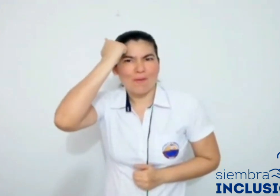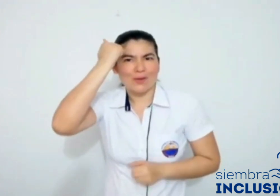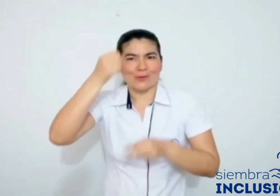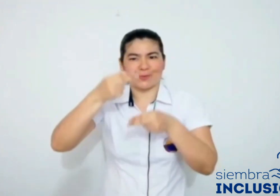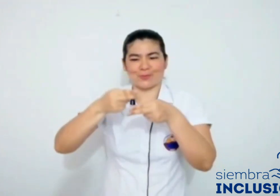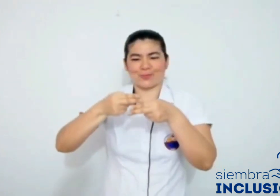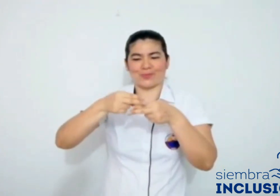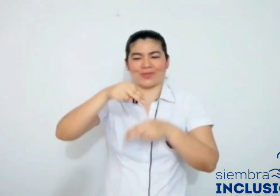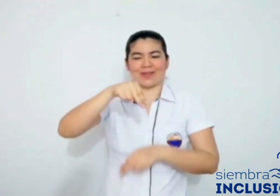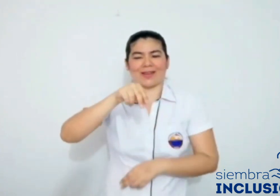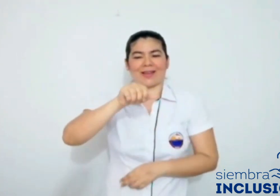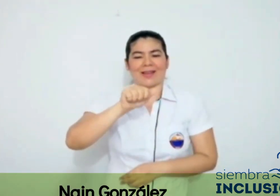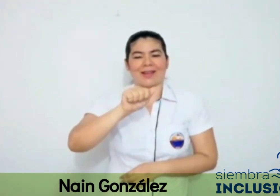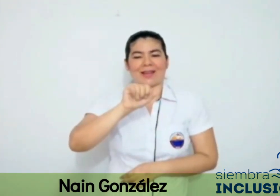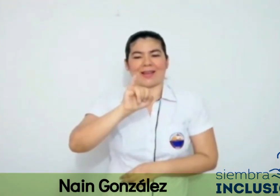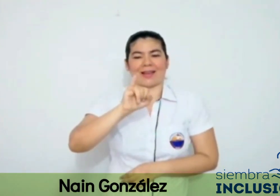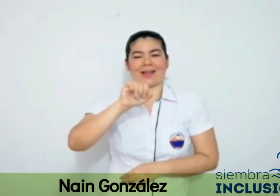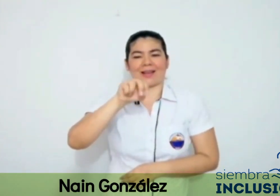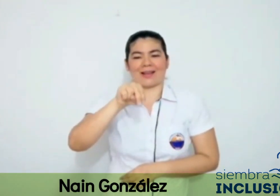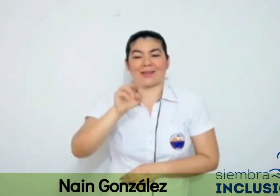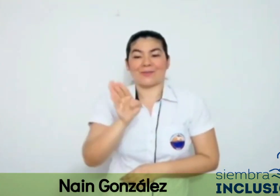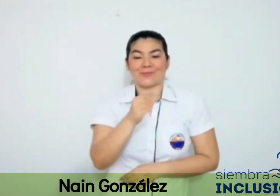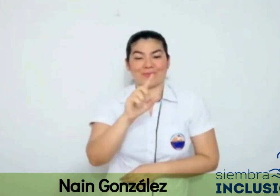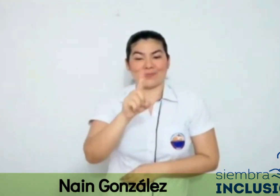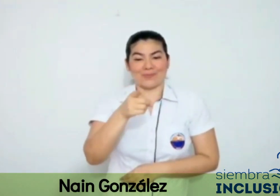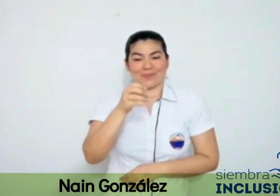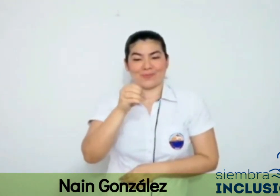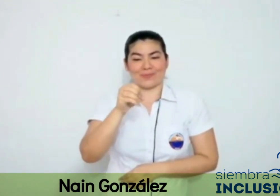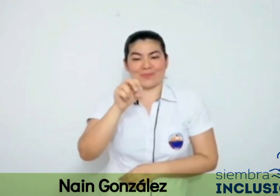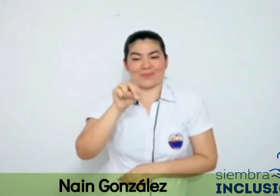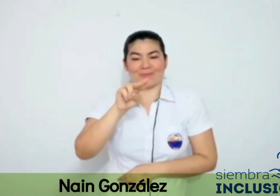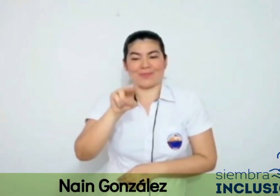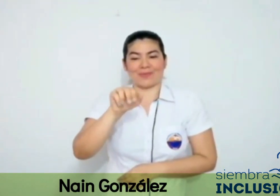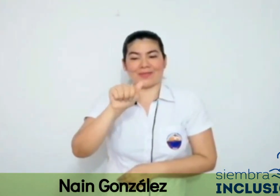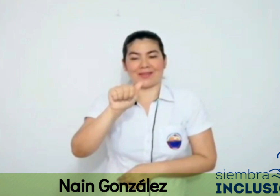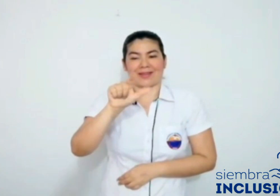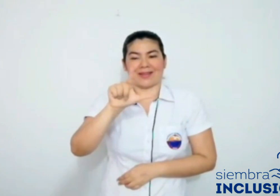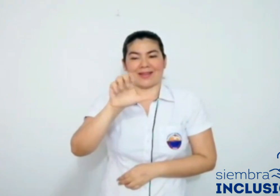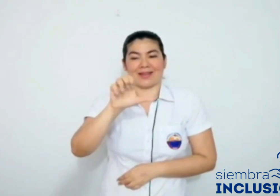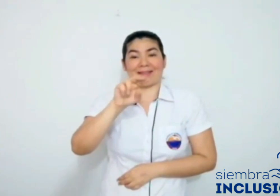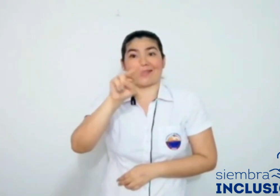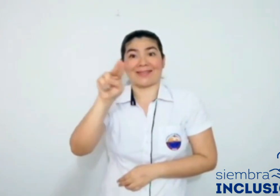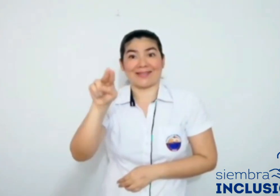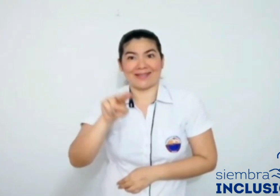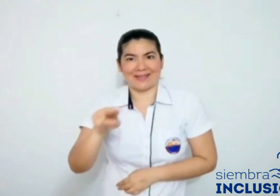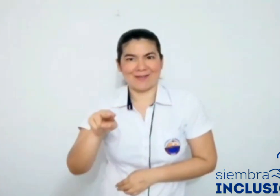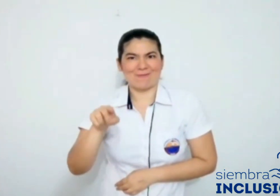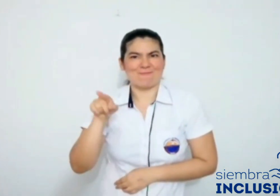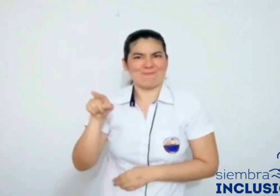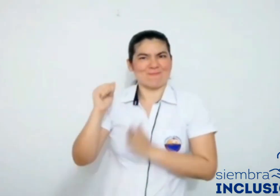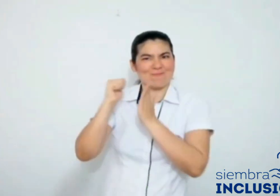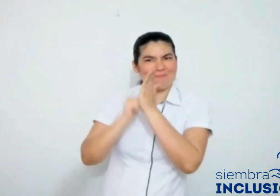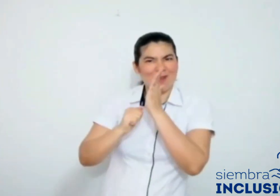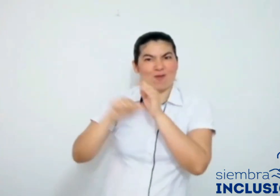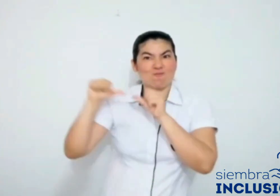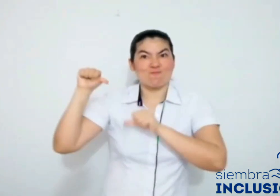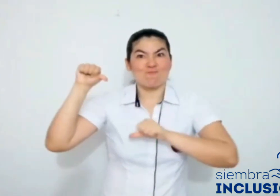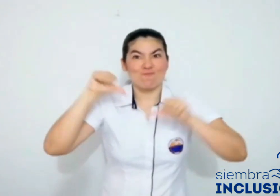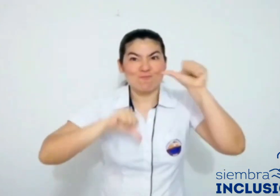Una de estas experiencias fue la del docente Naim González, quien